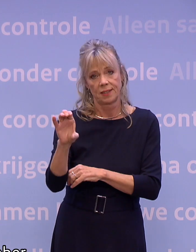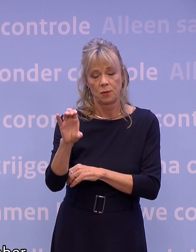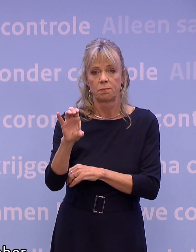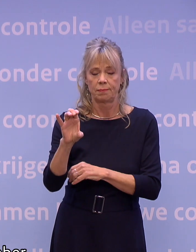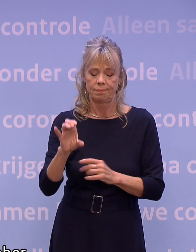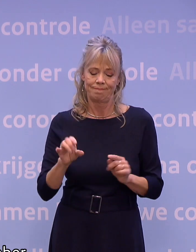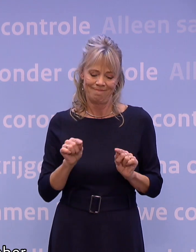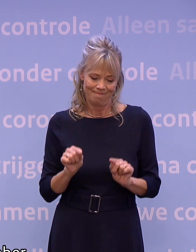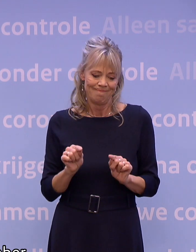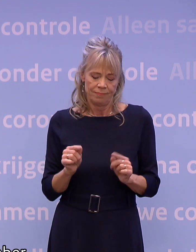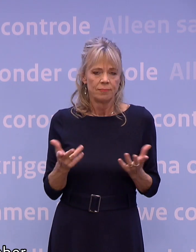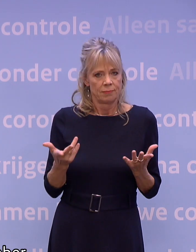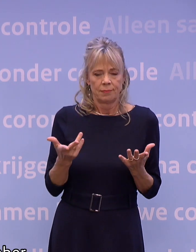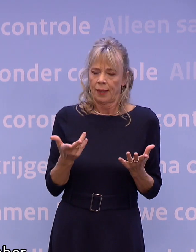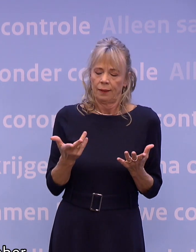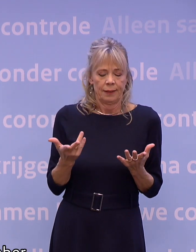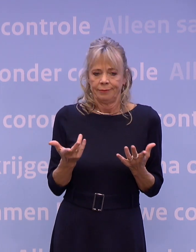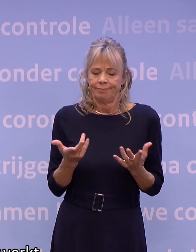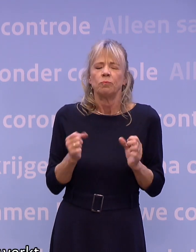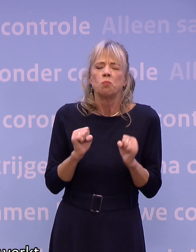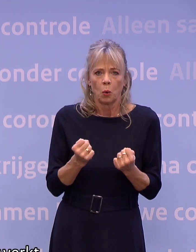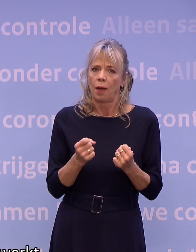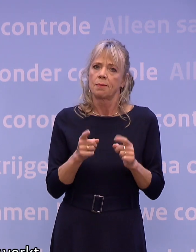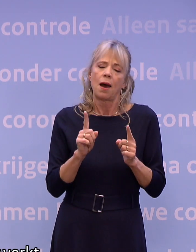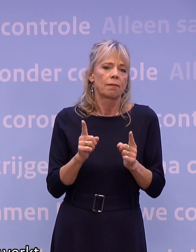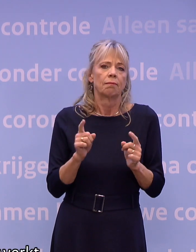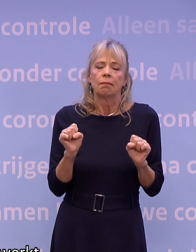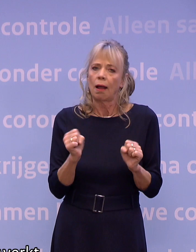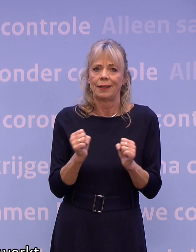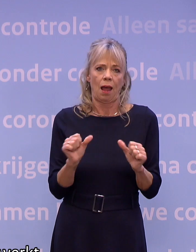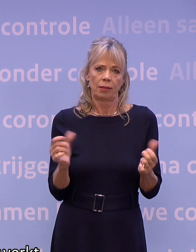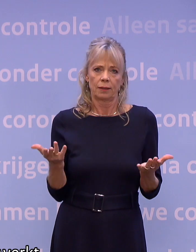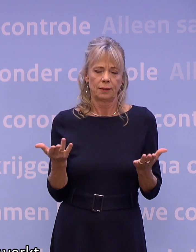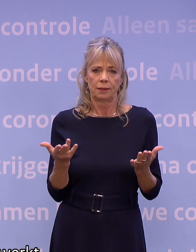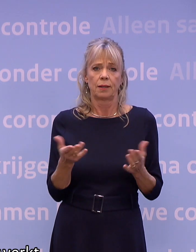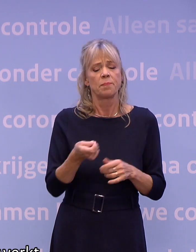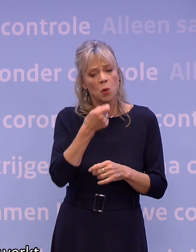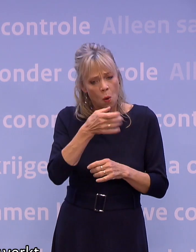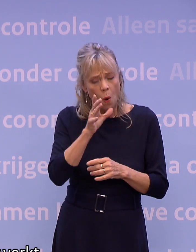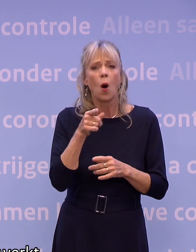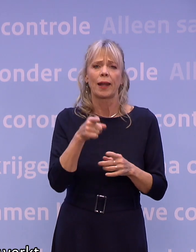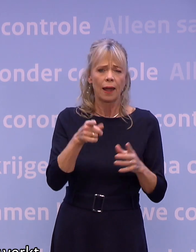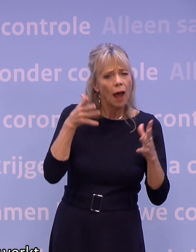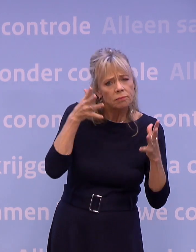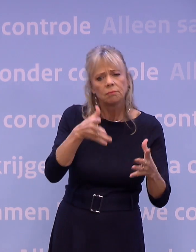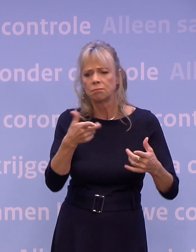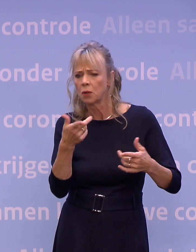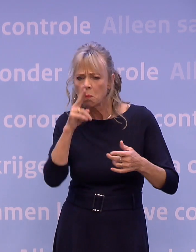keiharde dopper. Maar we kunnen er niet omheen. Hoe hard de horeca ook werkt om aan alle eisen te voldoen.